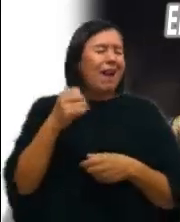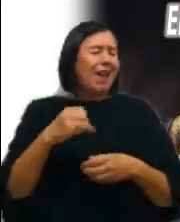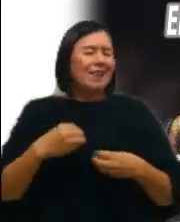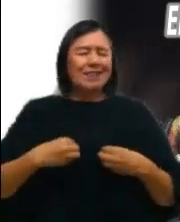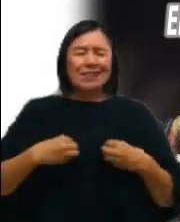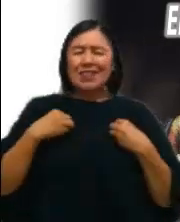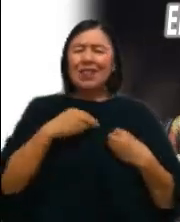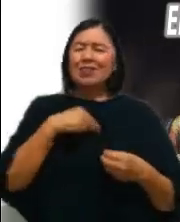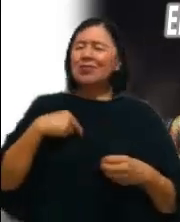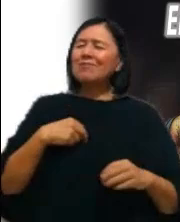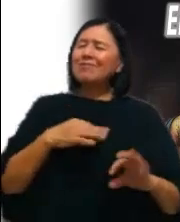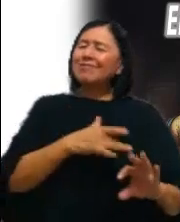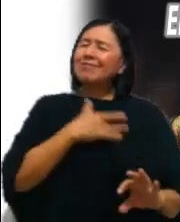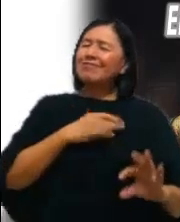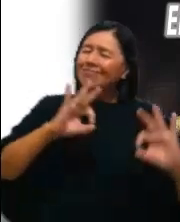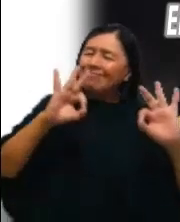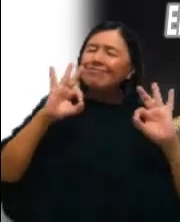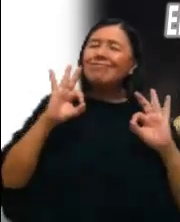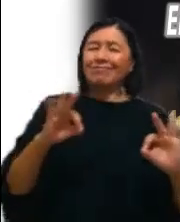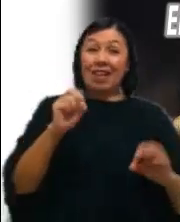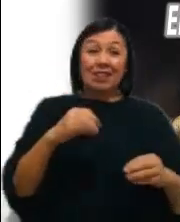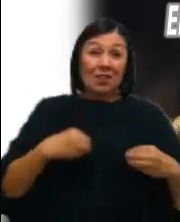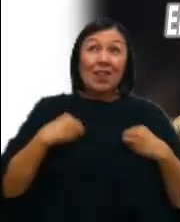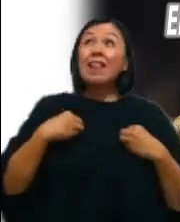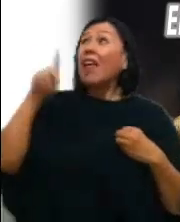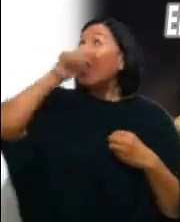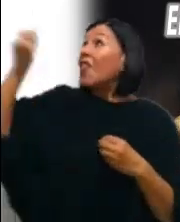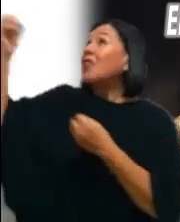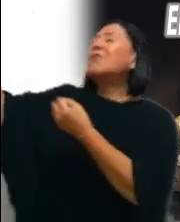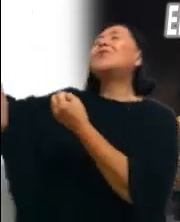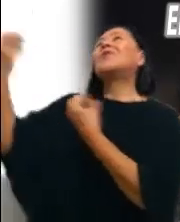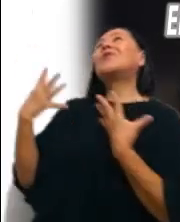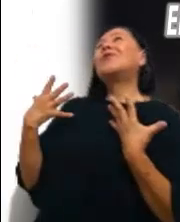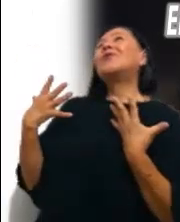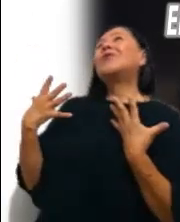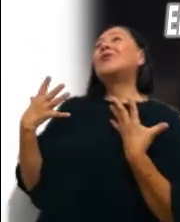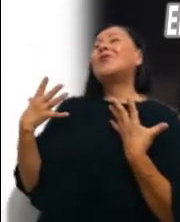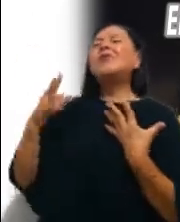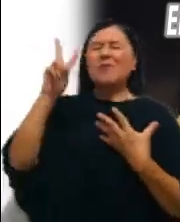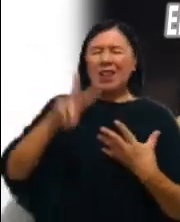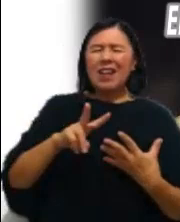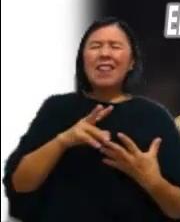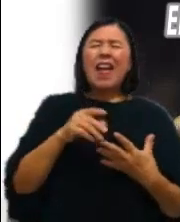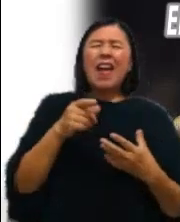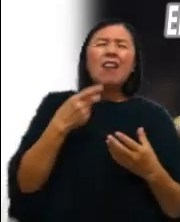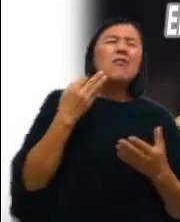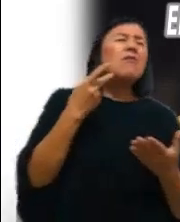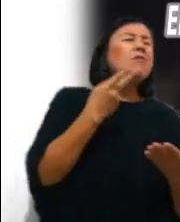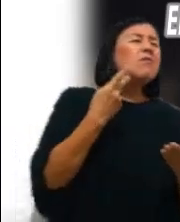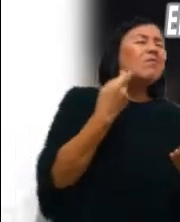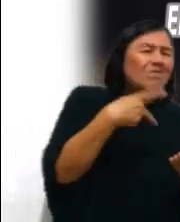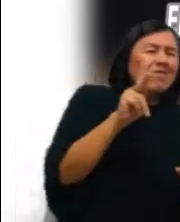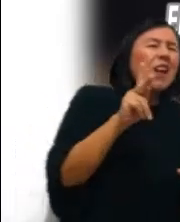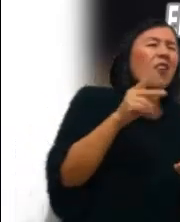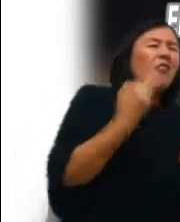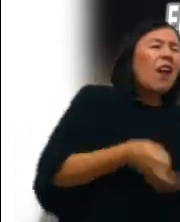Es la vida regalo de Dios Me duelen las ausencias de los seres queridos que se han ido Y